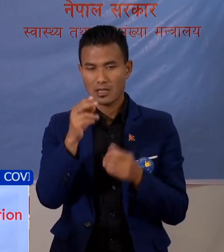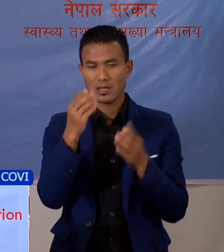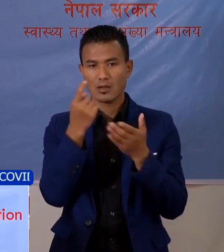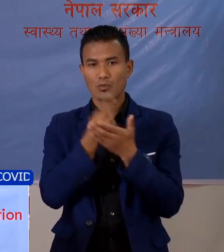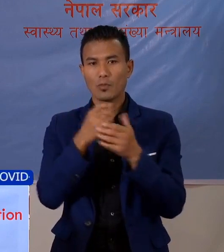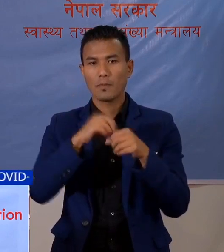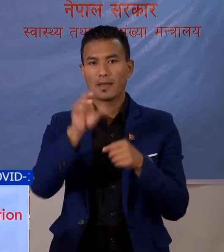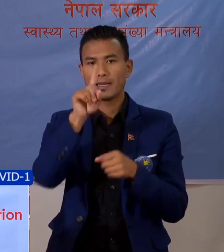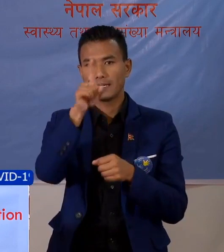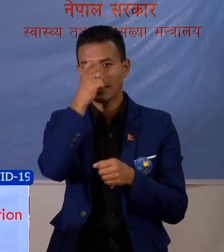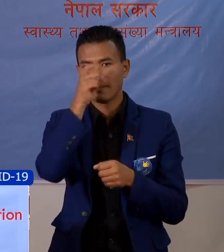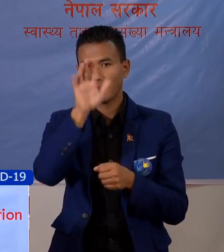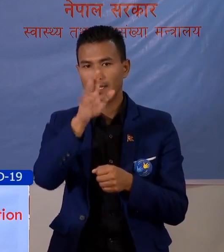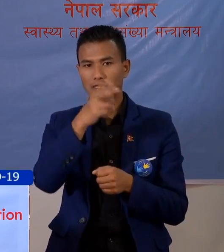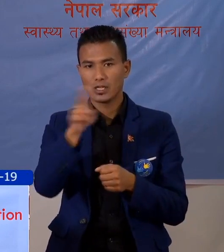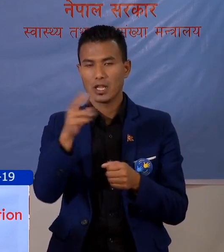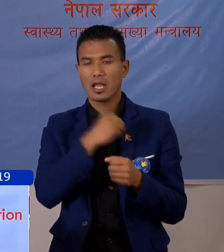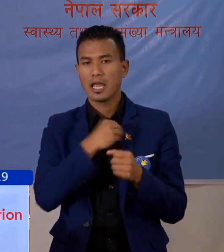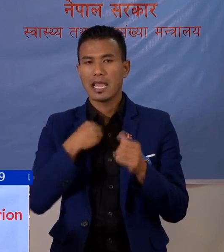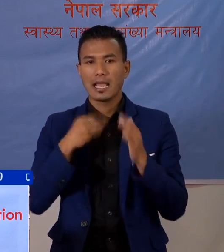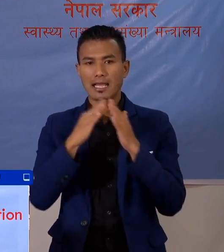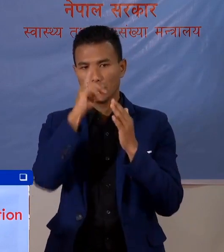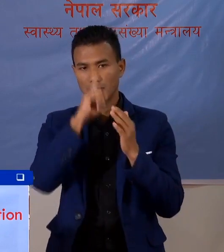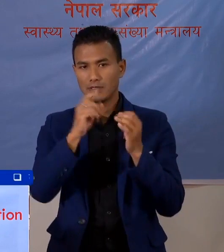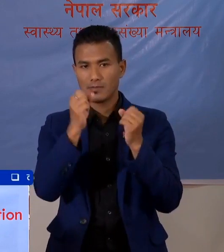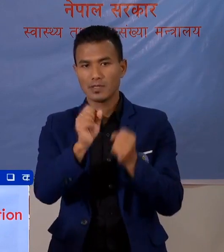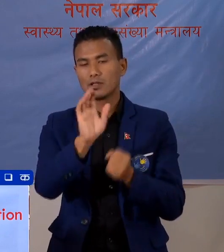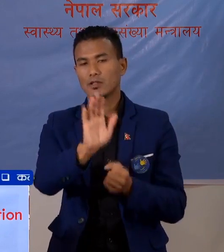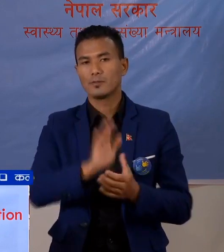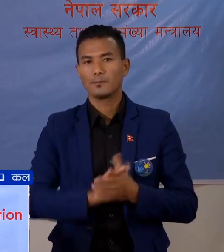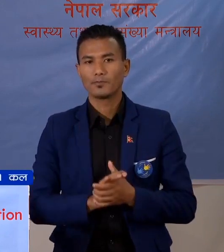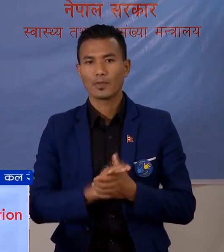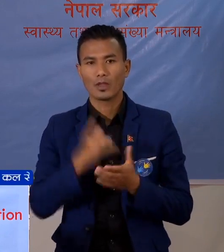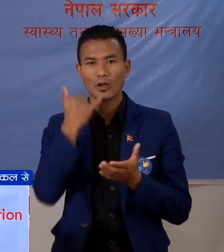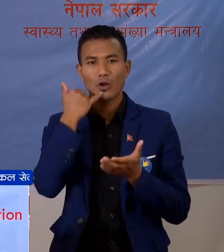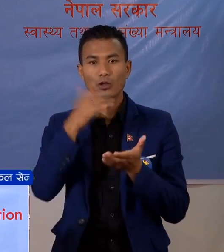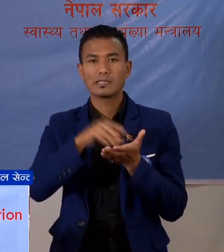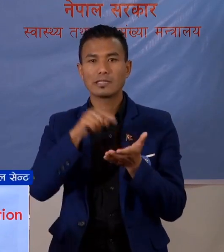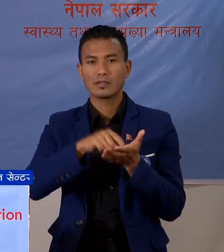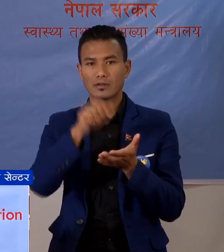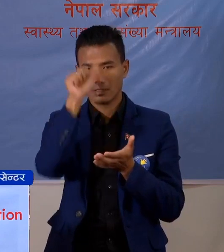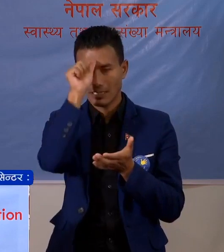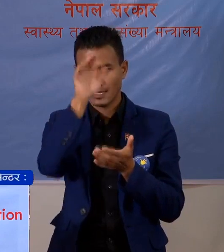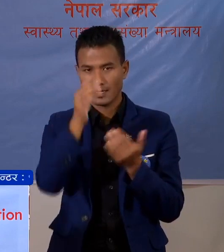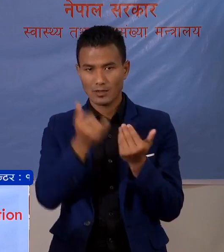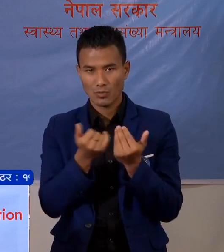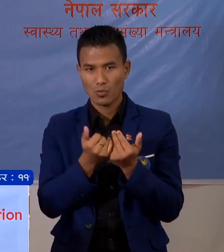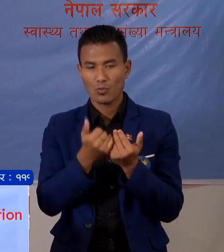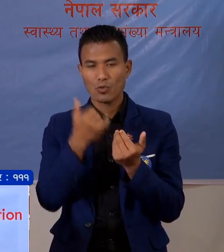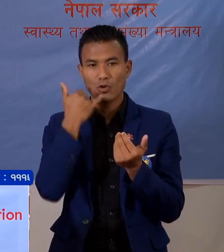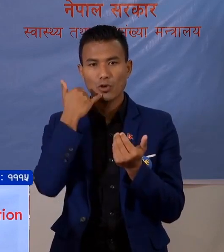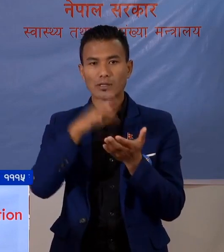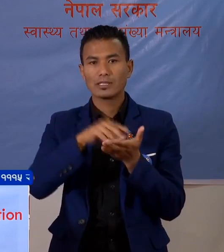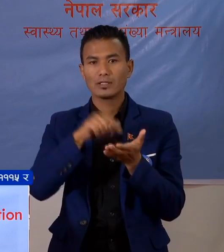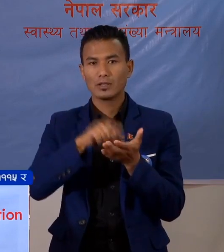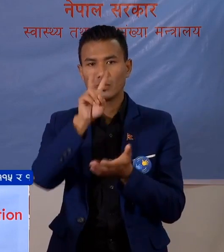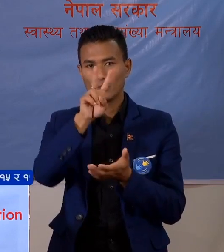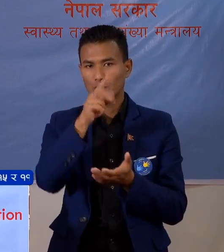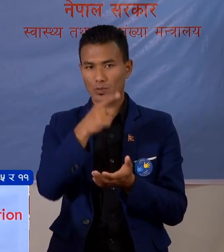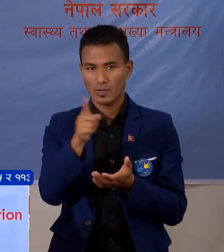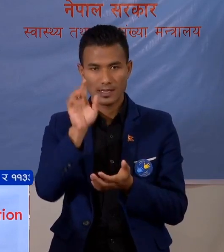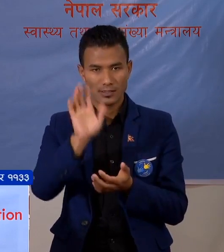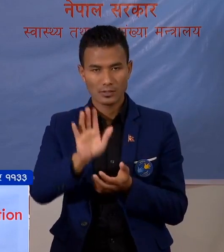बाई र एक से पांच जाना आईसोलेशन मां रहन बशेका छा, कॉल सेंटर को अपडेट कराऊन जाहांचू, आमरा कॉल सेंटर अरुदुई वटा आछन,